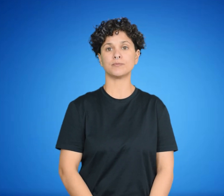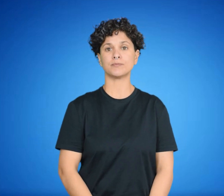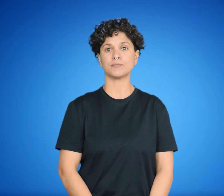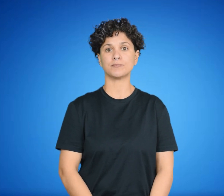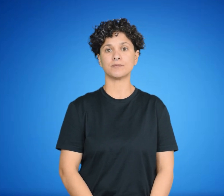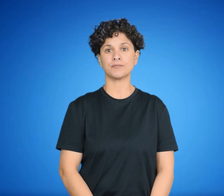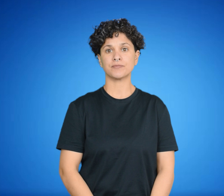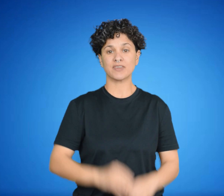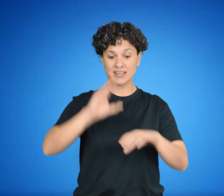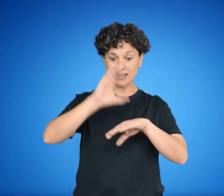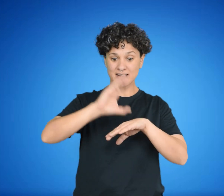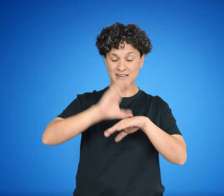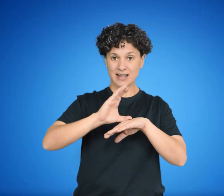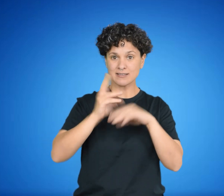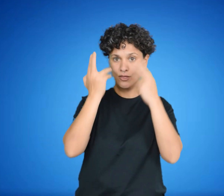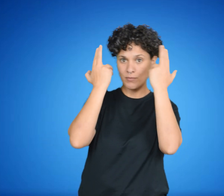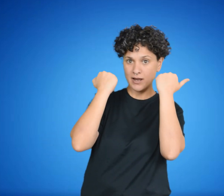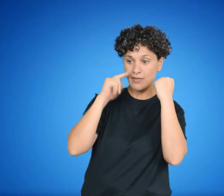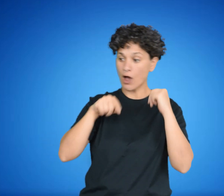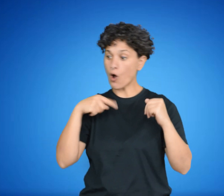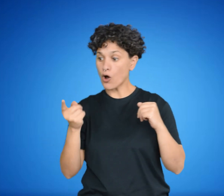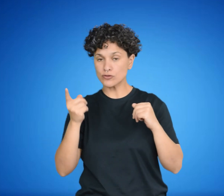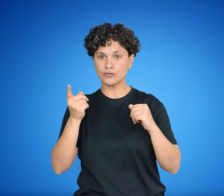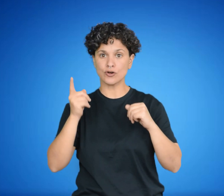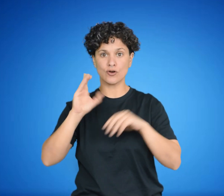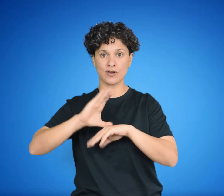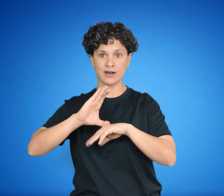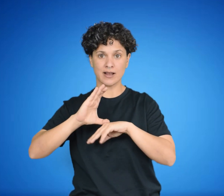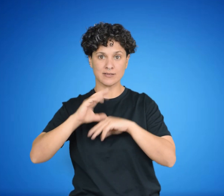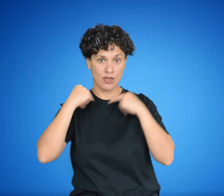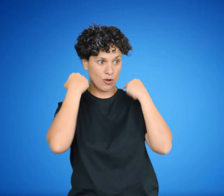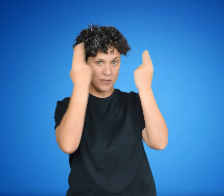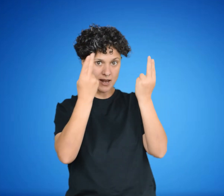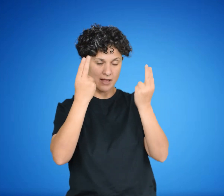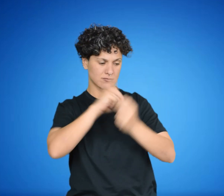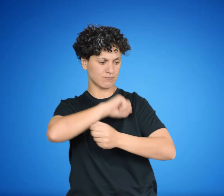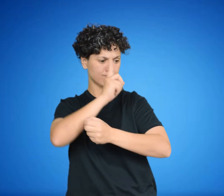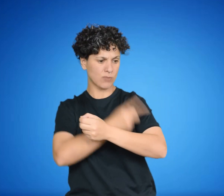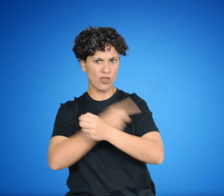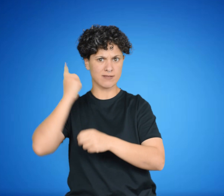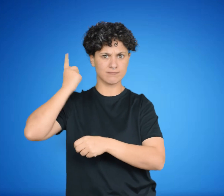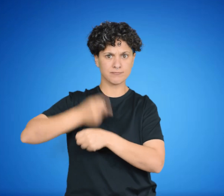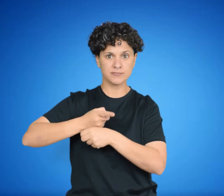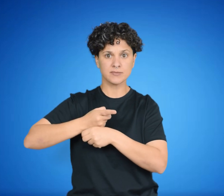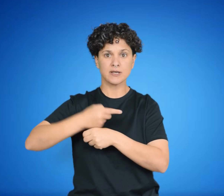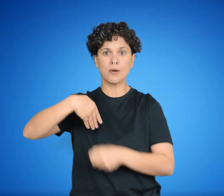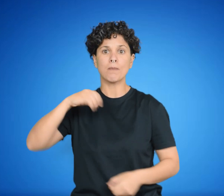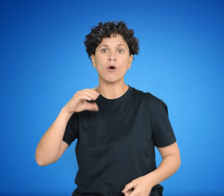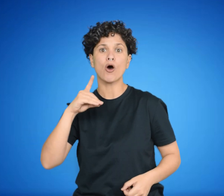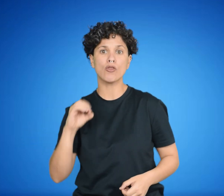Estos últimos, por lo tanto, son manejados por la clase dominante, que impone un modo de producción